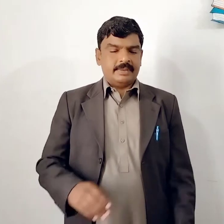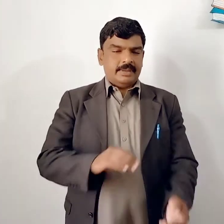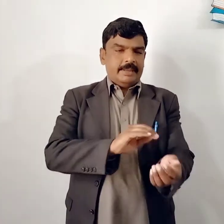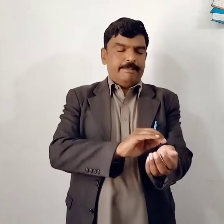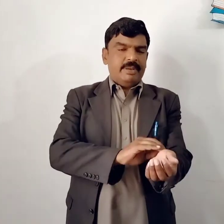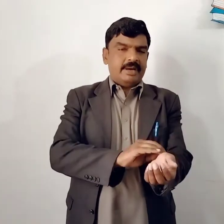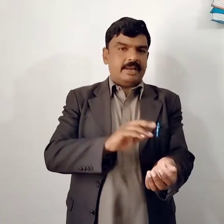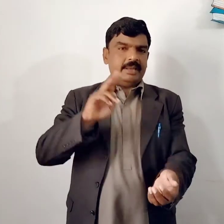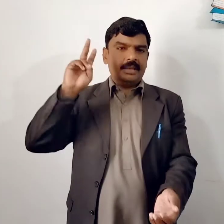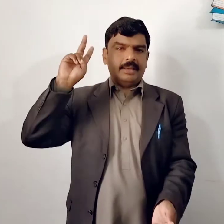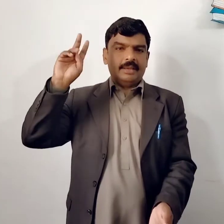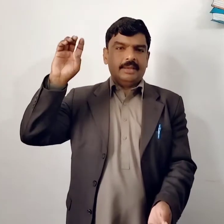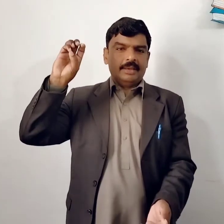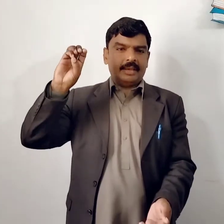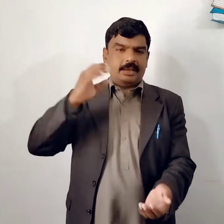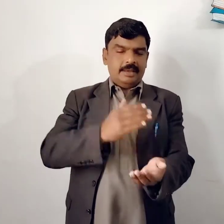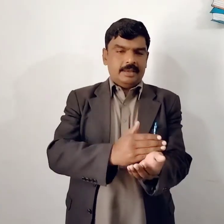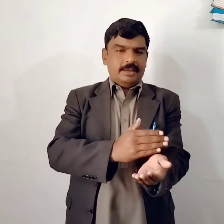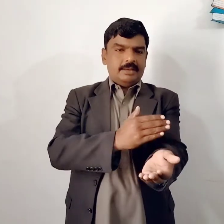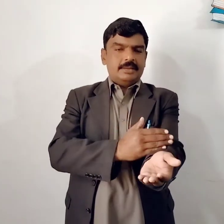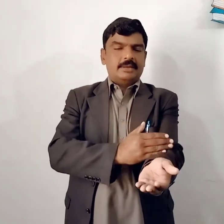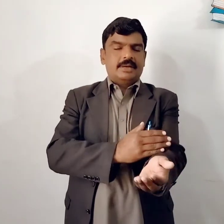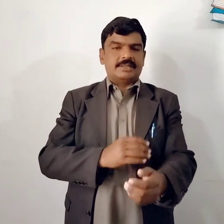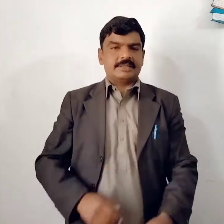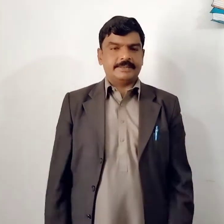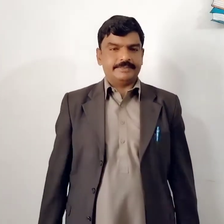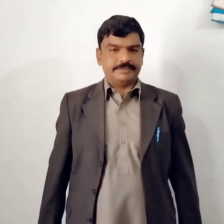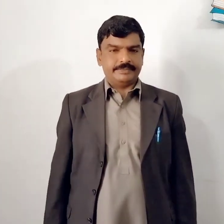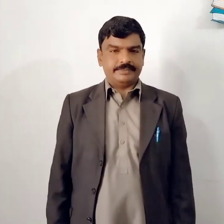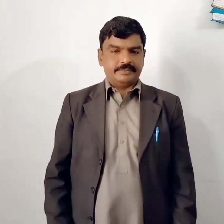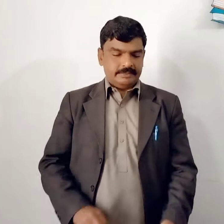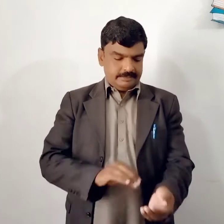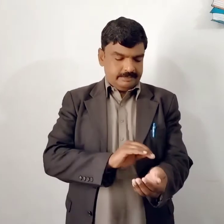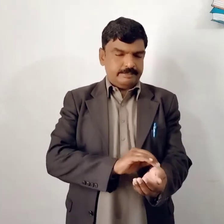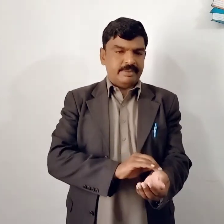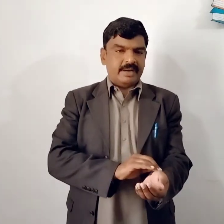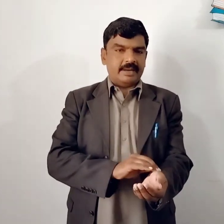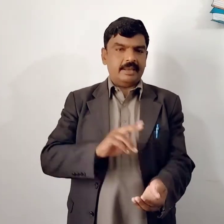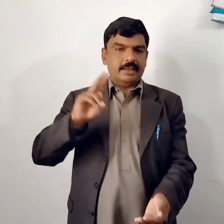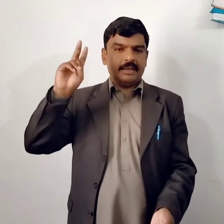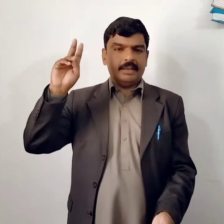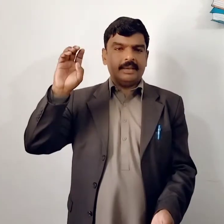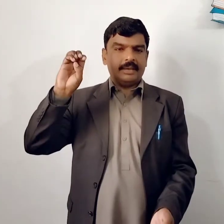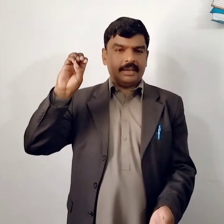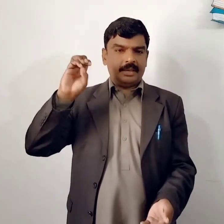بیماری کی درخواست بیماری کی